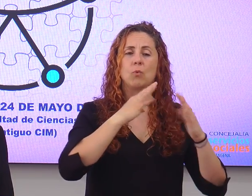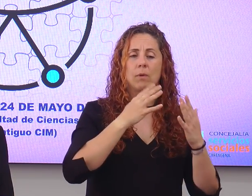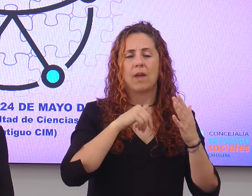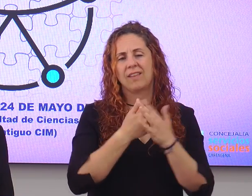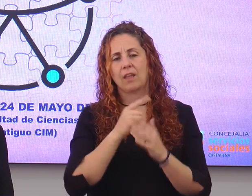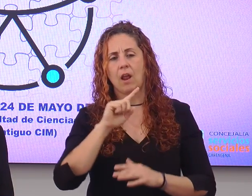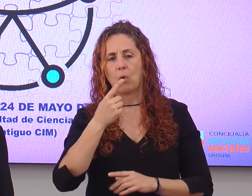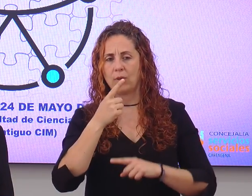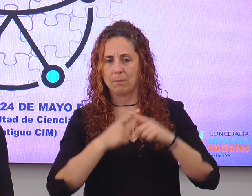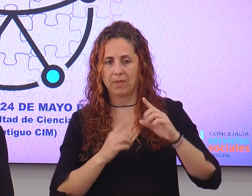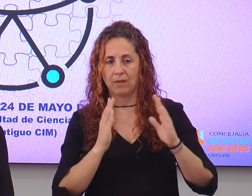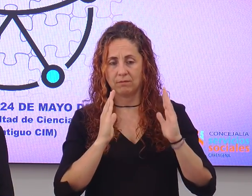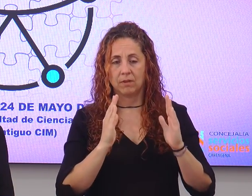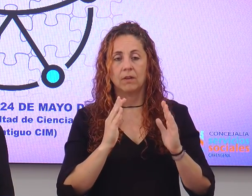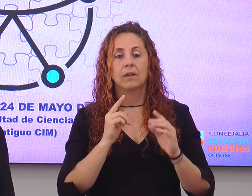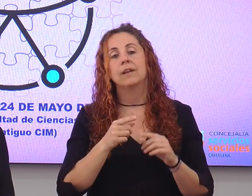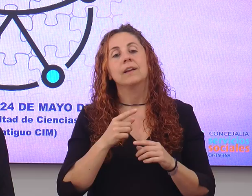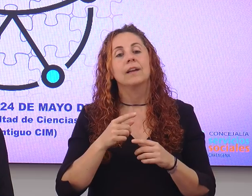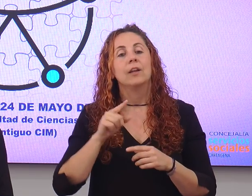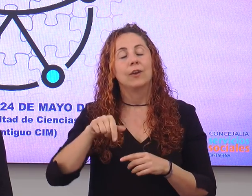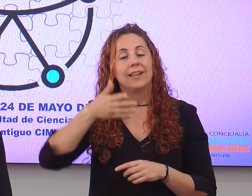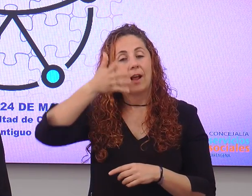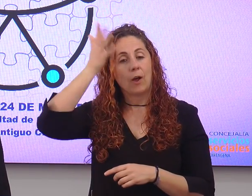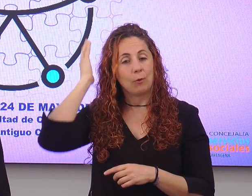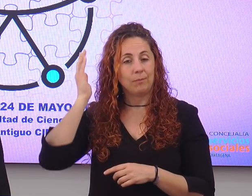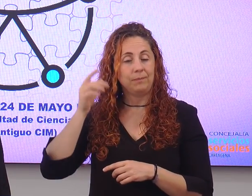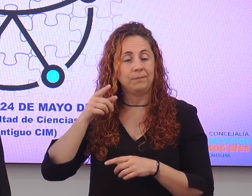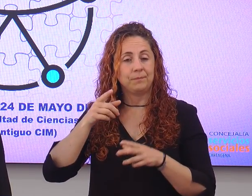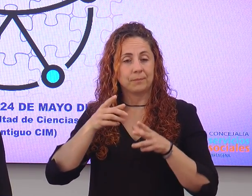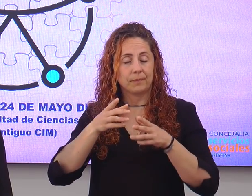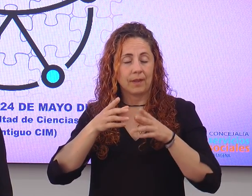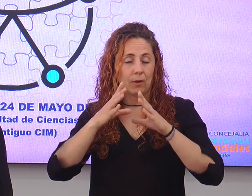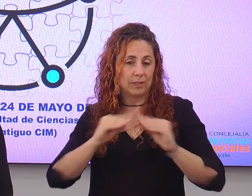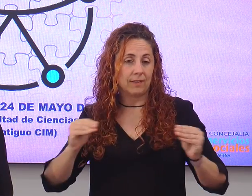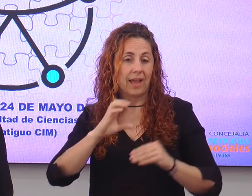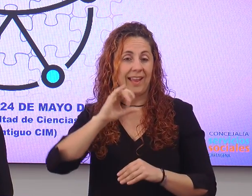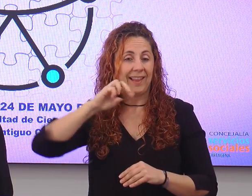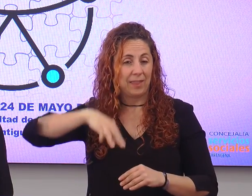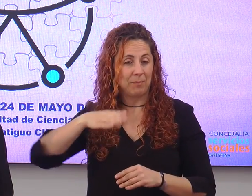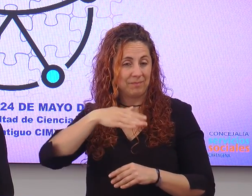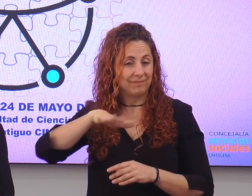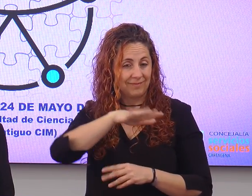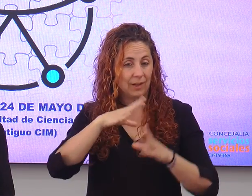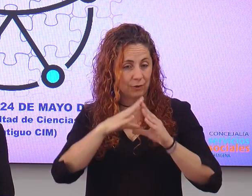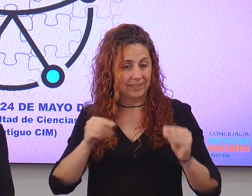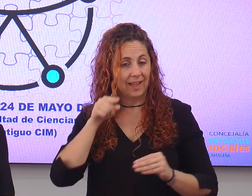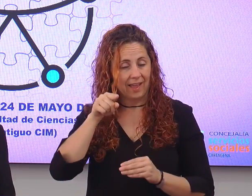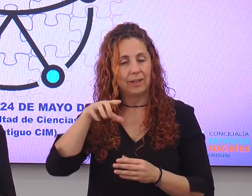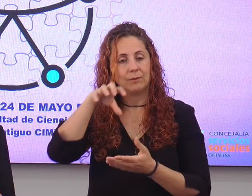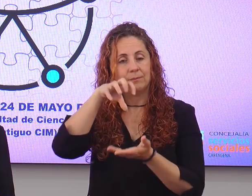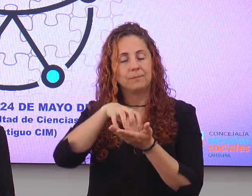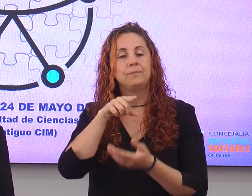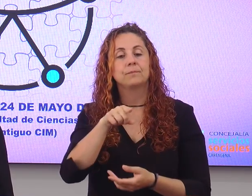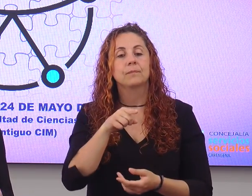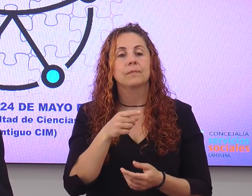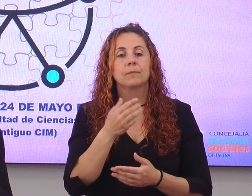y media, en el Salón de Grados de la UPCT, en el antiguo CIN. Estas jornadas lo que plantean es un